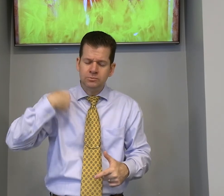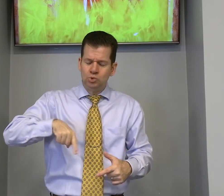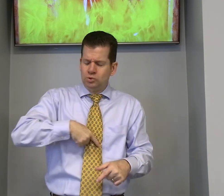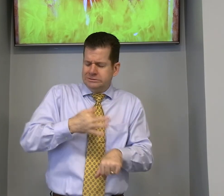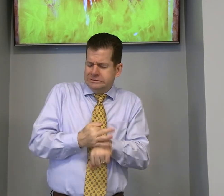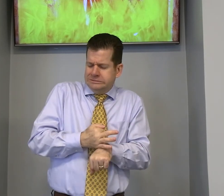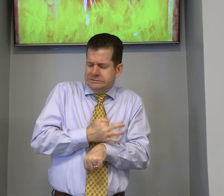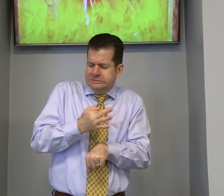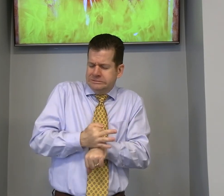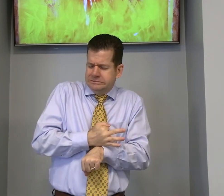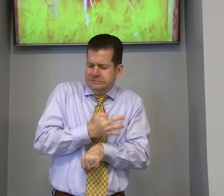a desviar